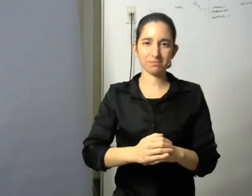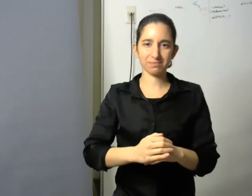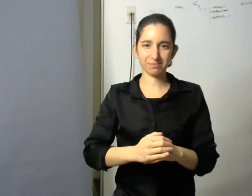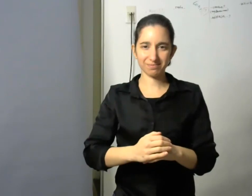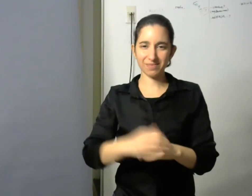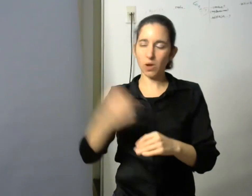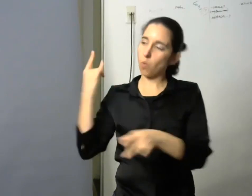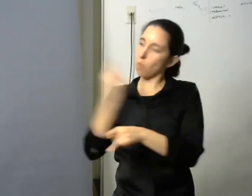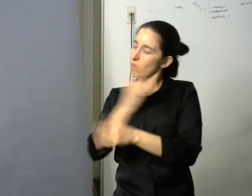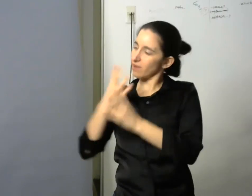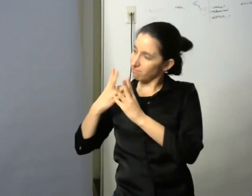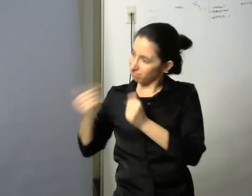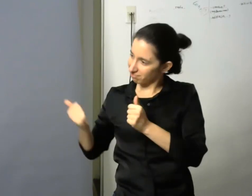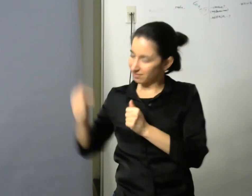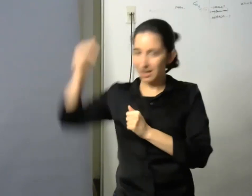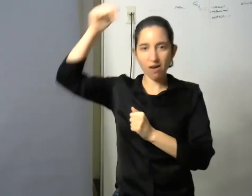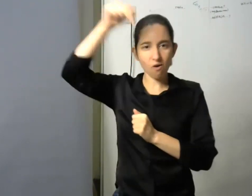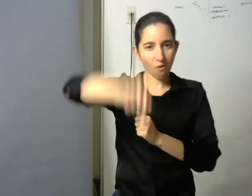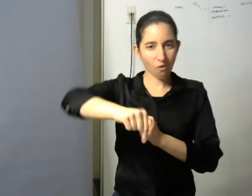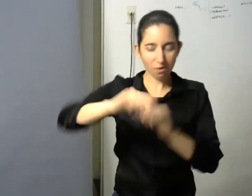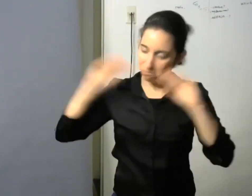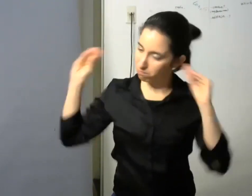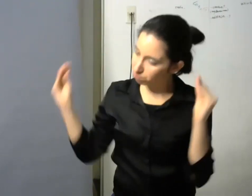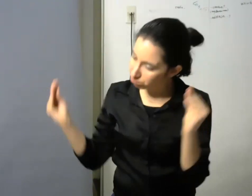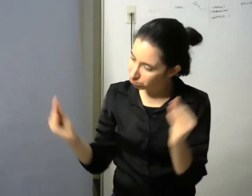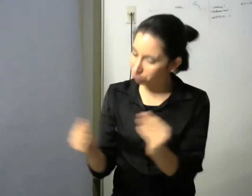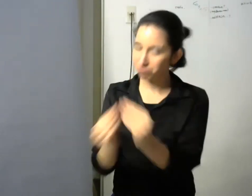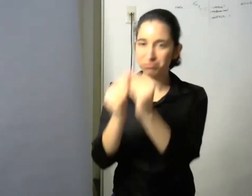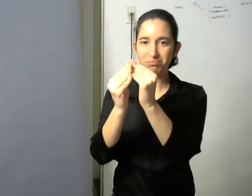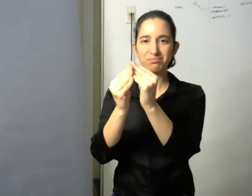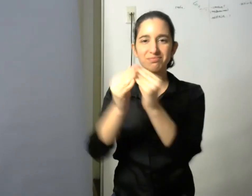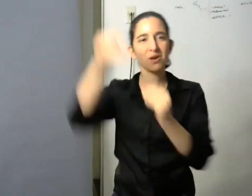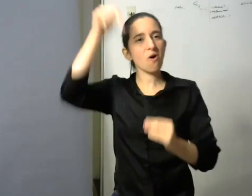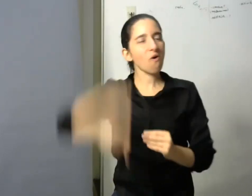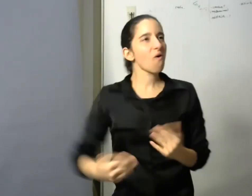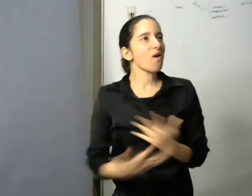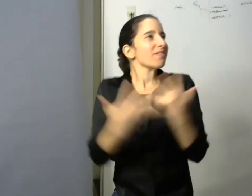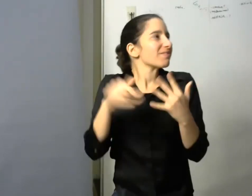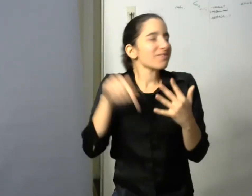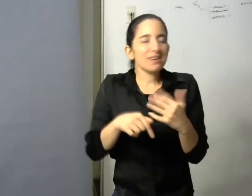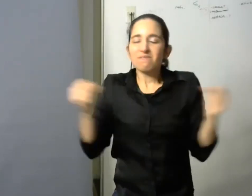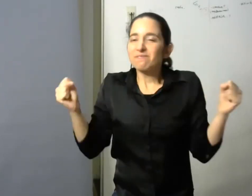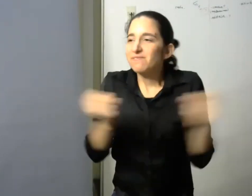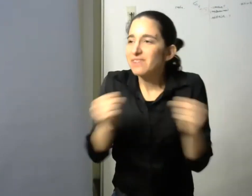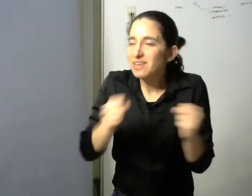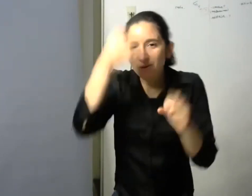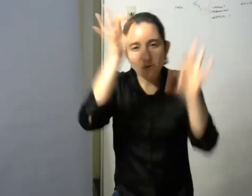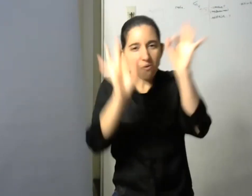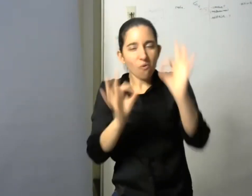cerrar hoy por lo menos en el día de hoy en un día otoñal frío donde tenemos la posibilidad de estar en